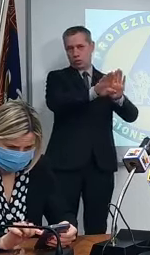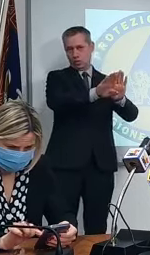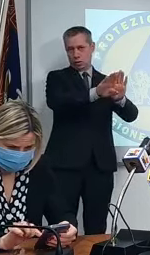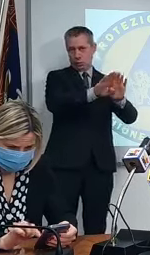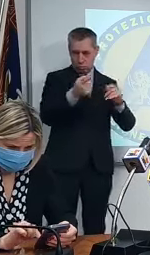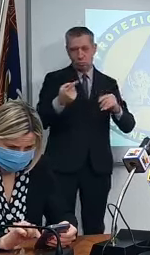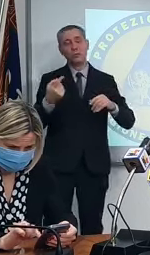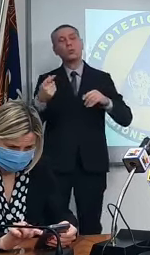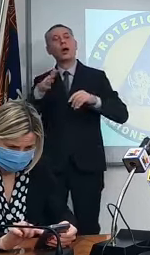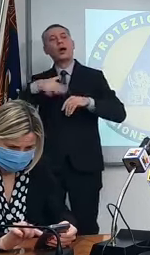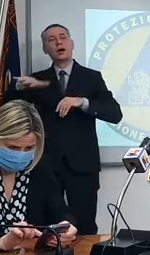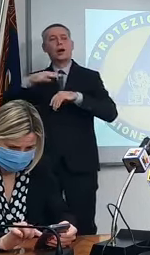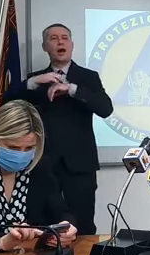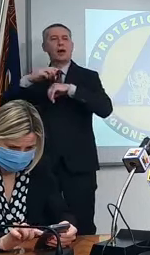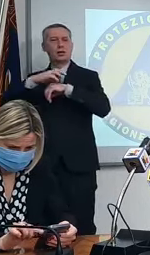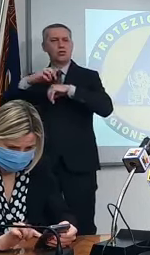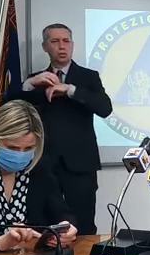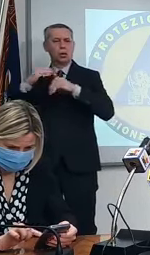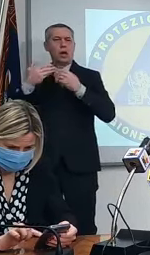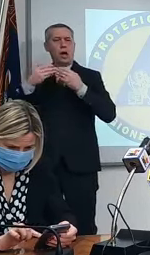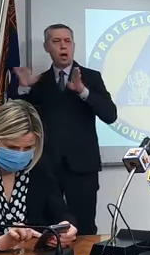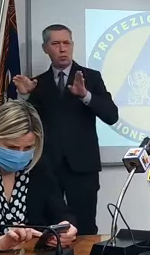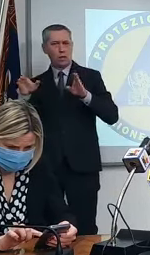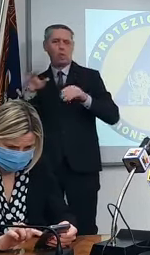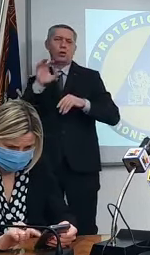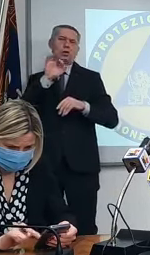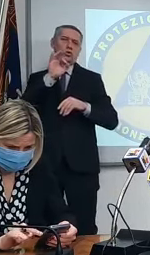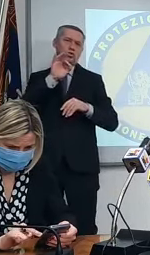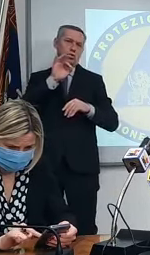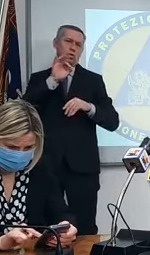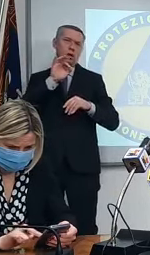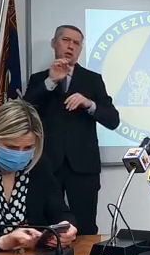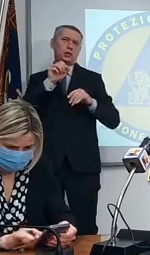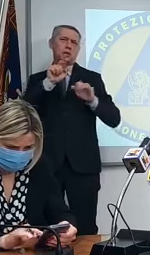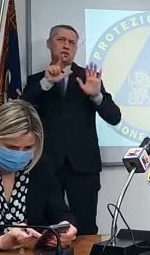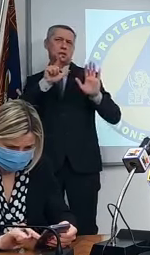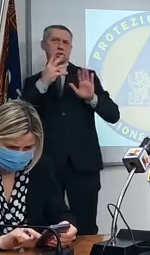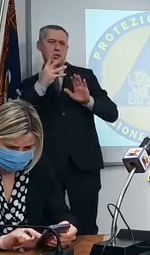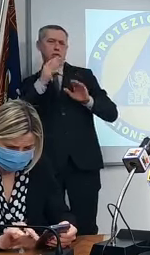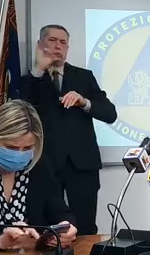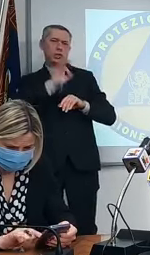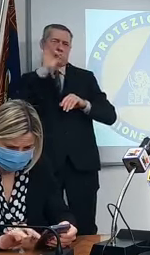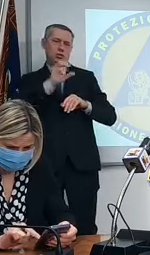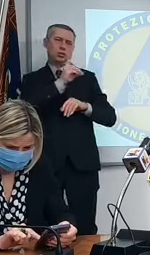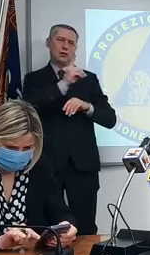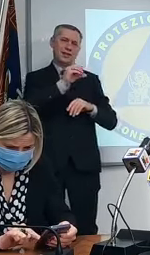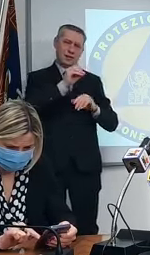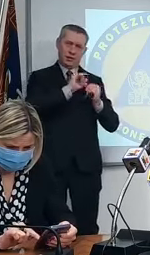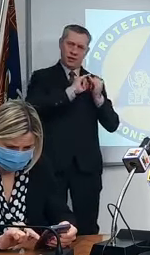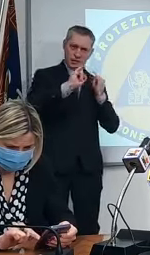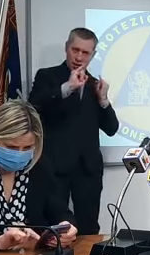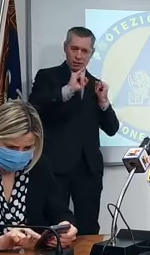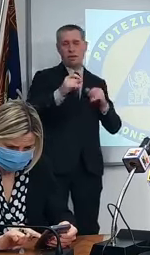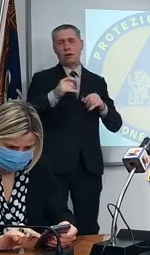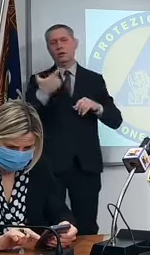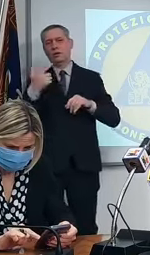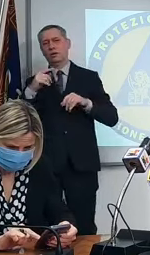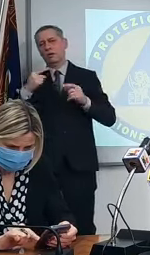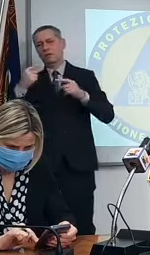in area arancione si aprono con la DAD dal 50 al 75% e via potenziale come si fa sempre si parte col